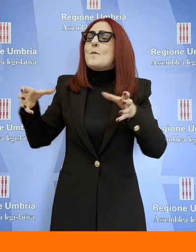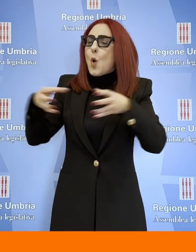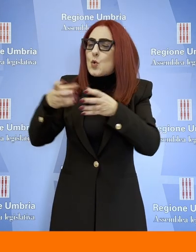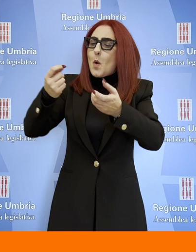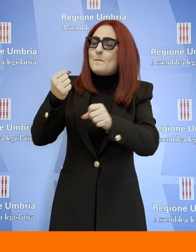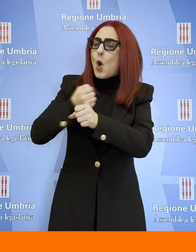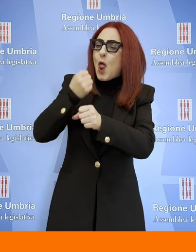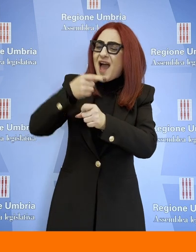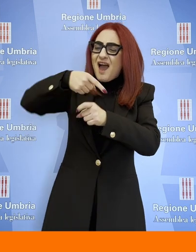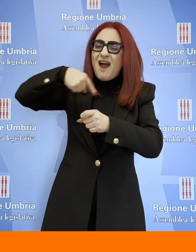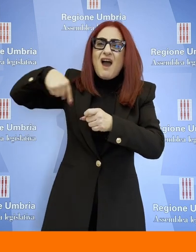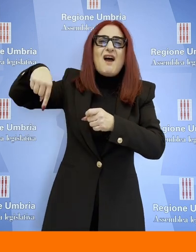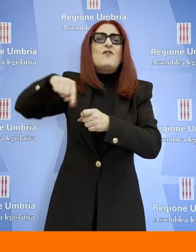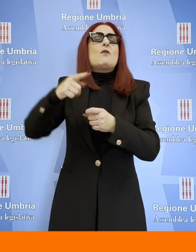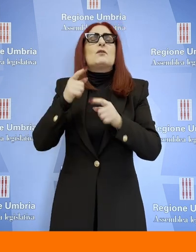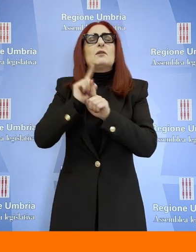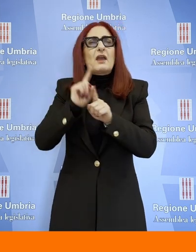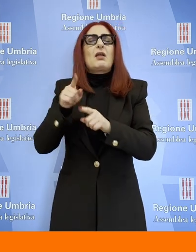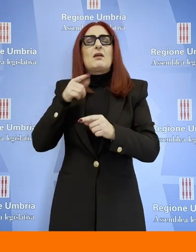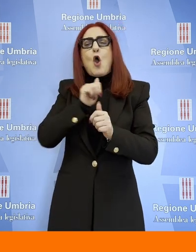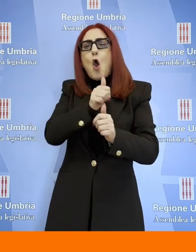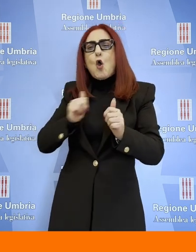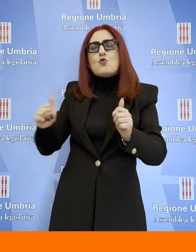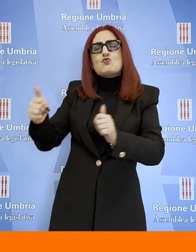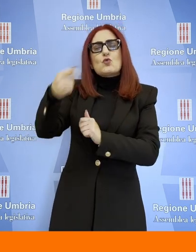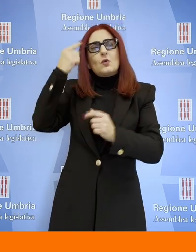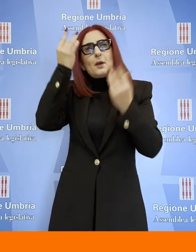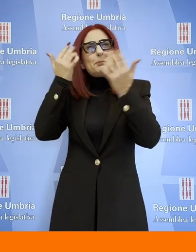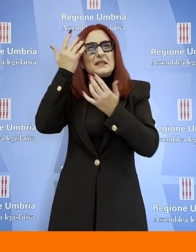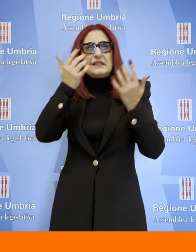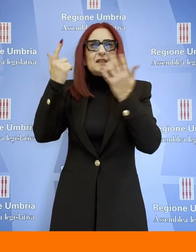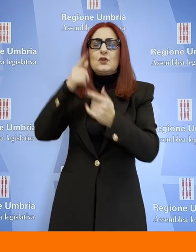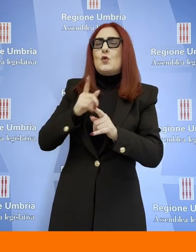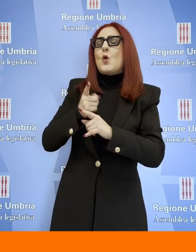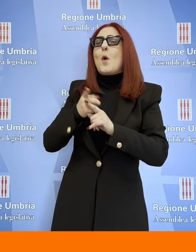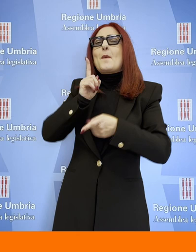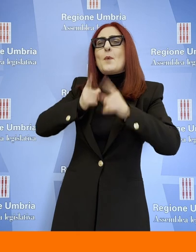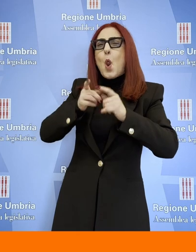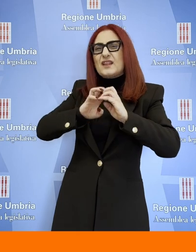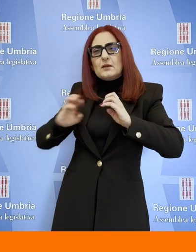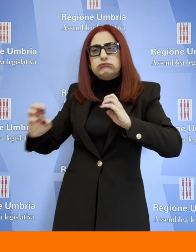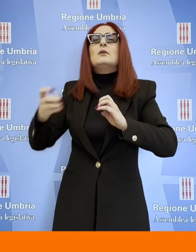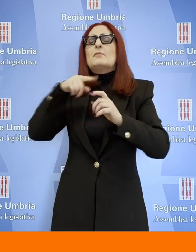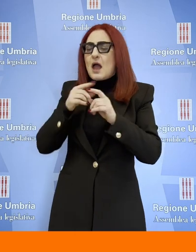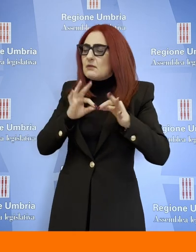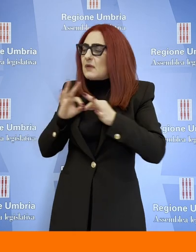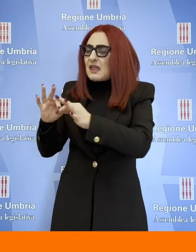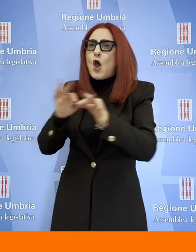le parti politiche che si sono, ripeto, mosse all'unisono fino ad arrivare ad oggi in cui